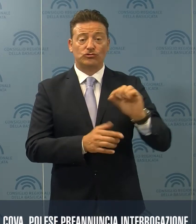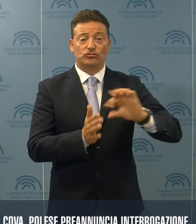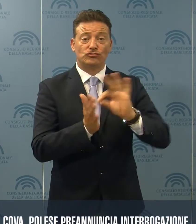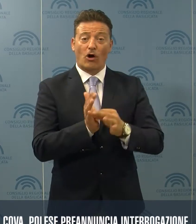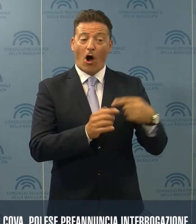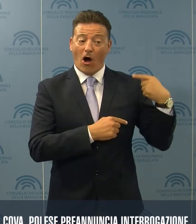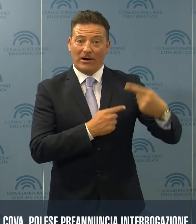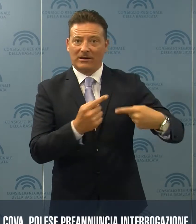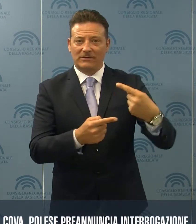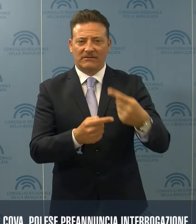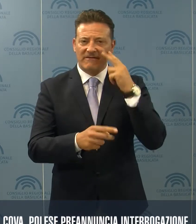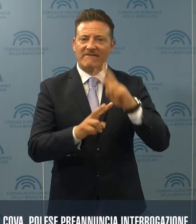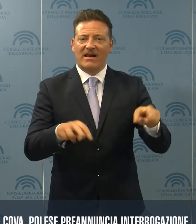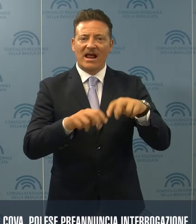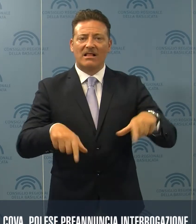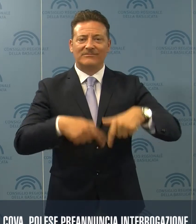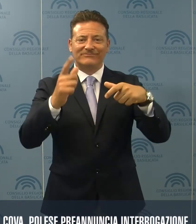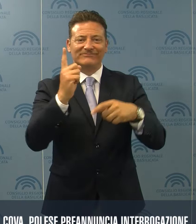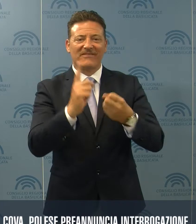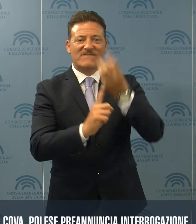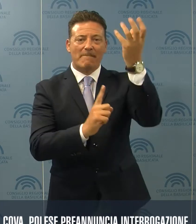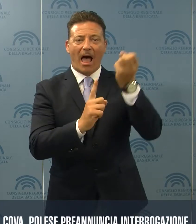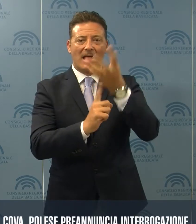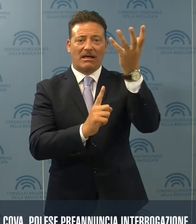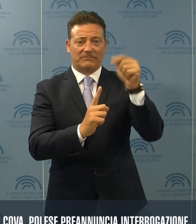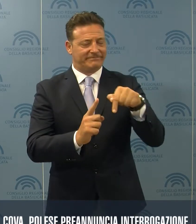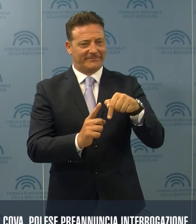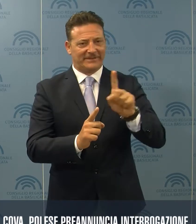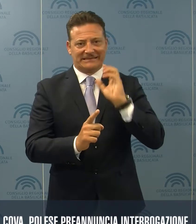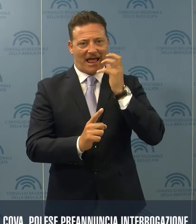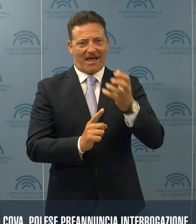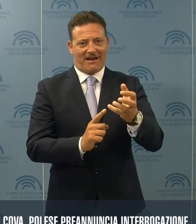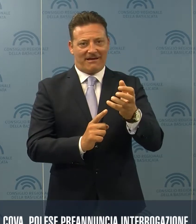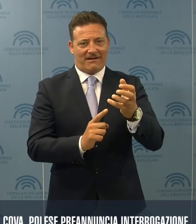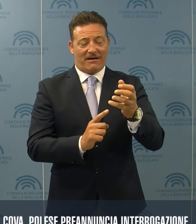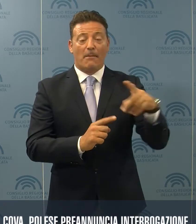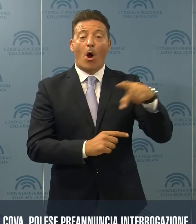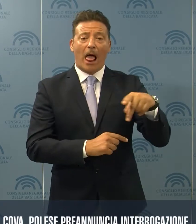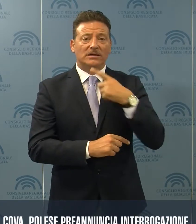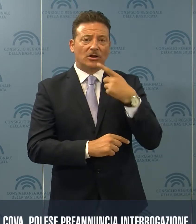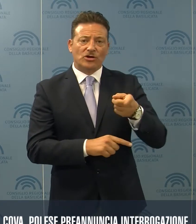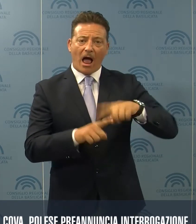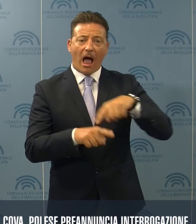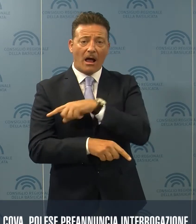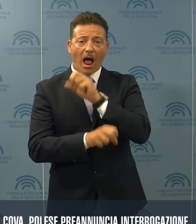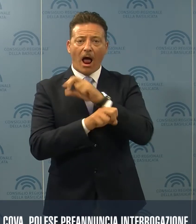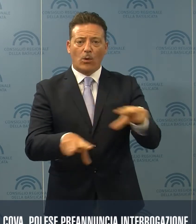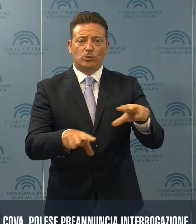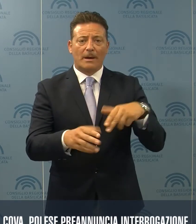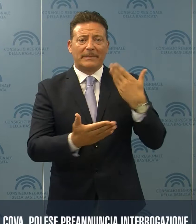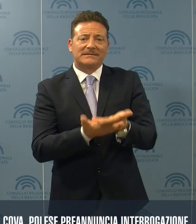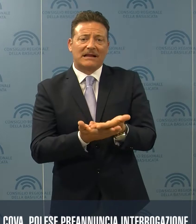giorni si stanno verificando fiammate anomale. Così il consigliere Polese, che annuncia la